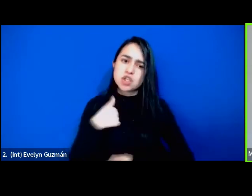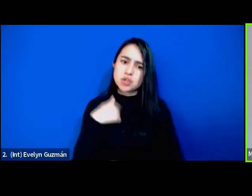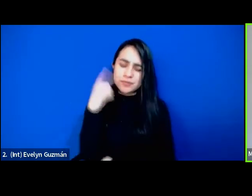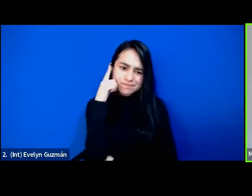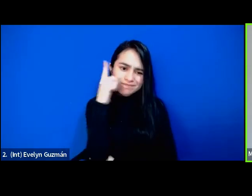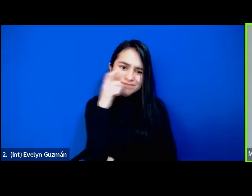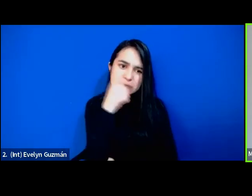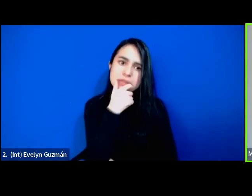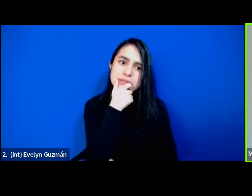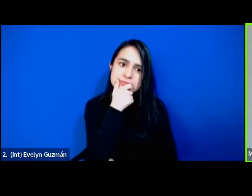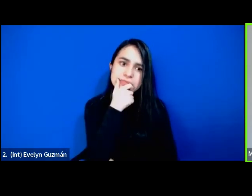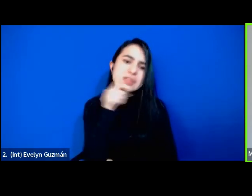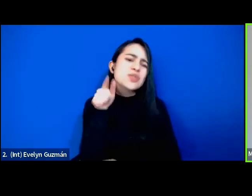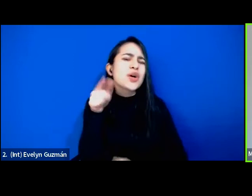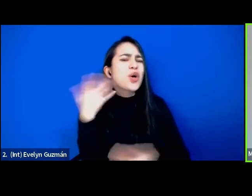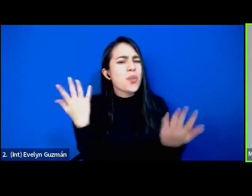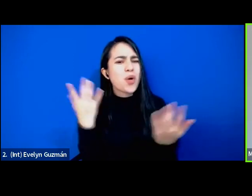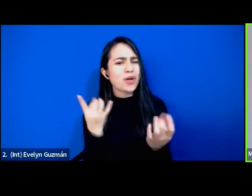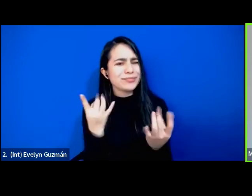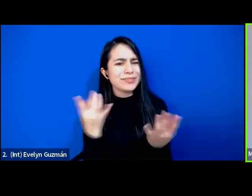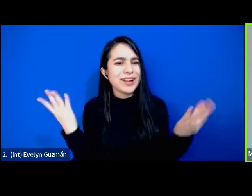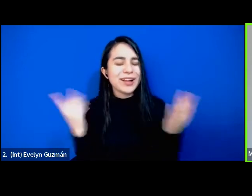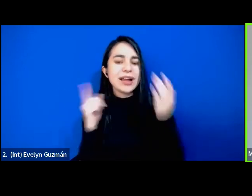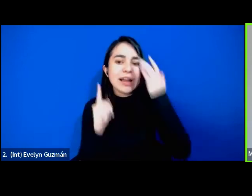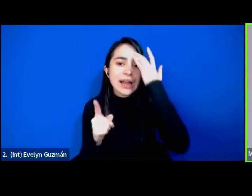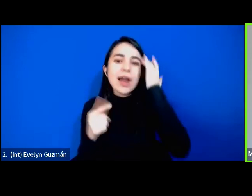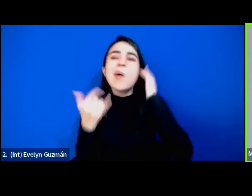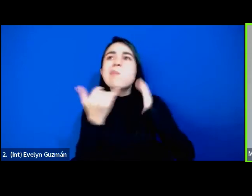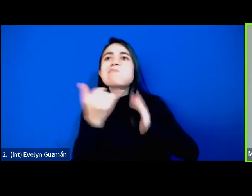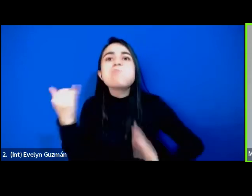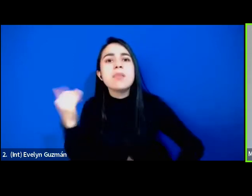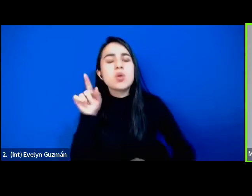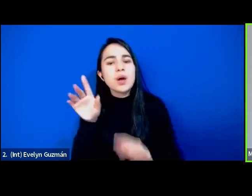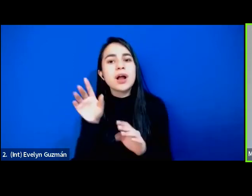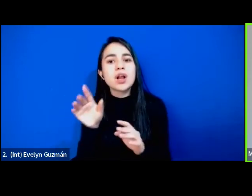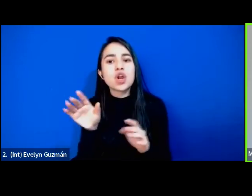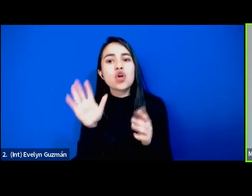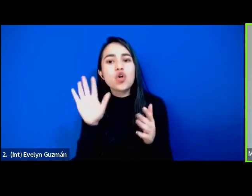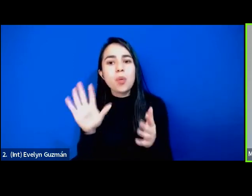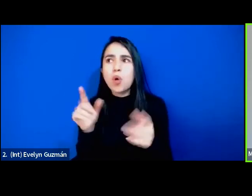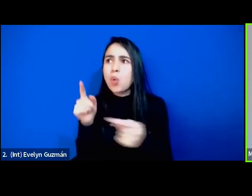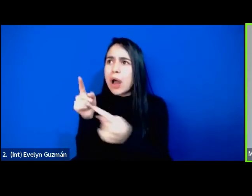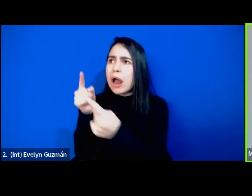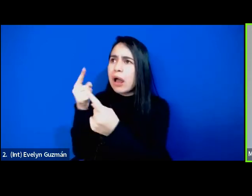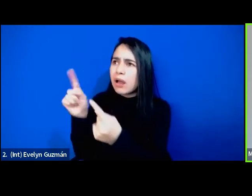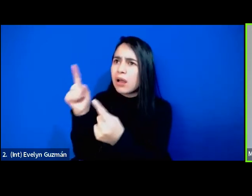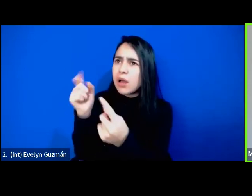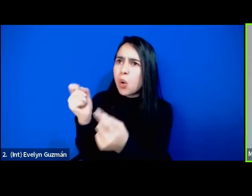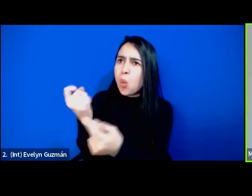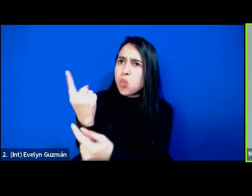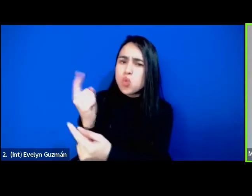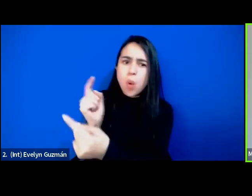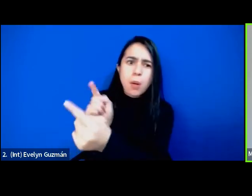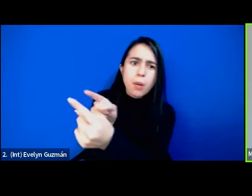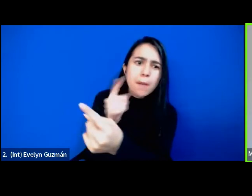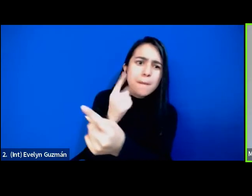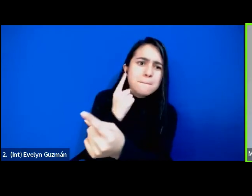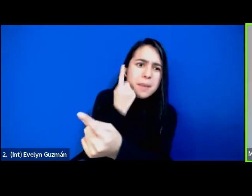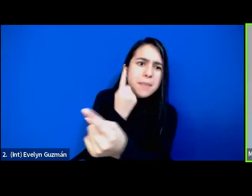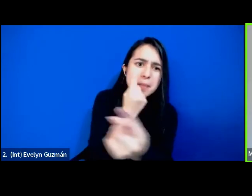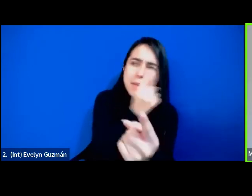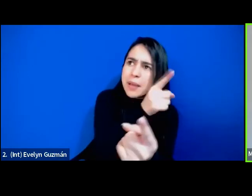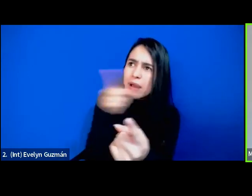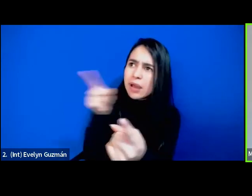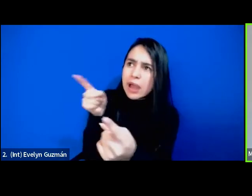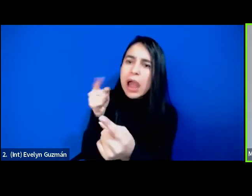que inmensa tontería con tantas excepciones juntas habríamos podido armar